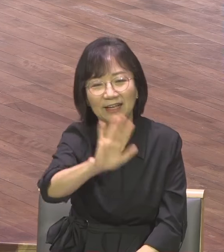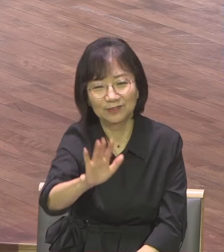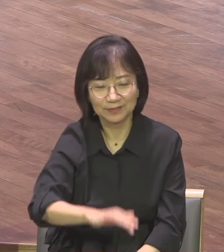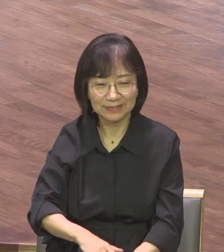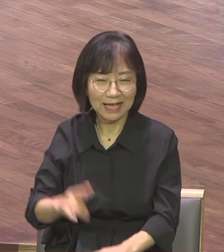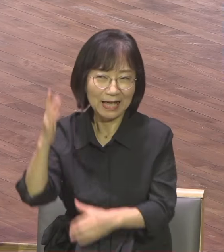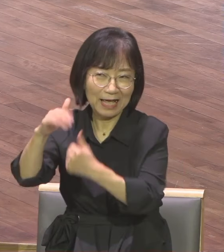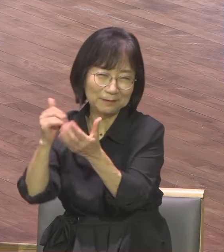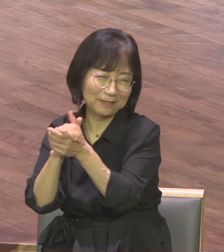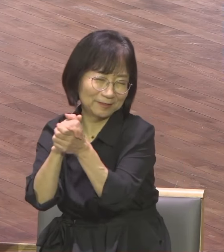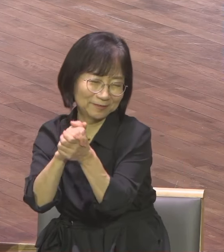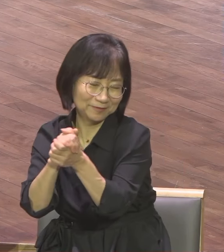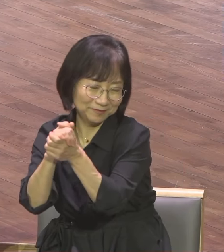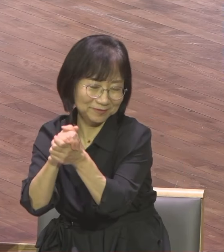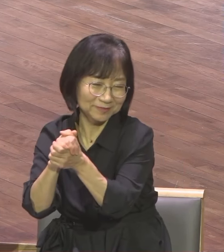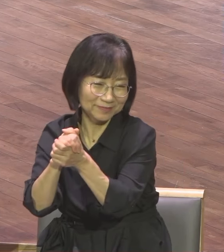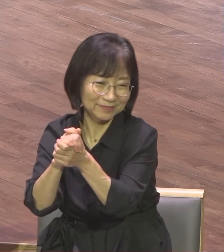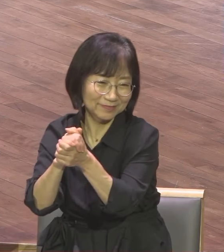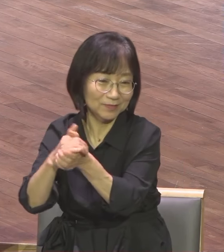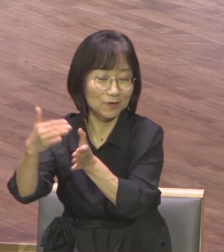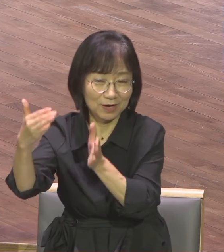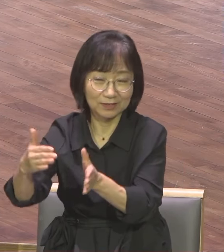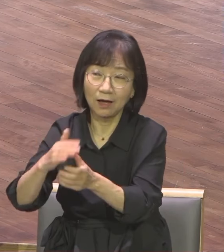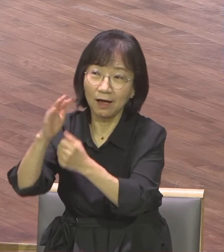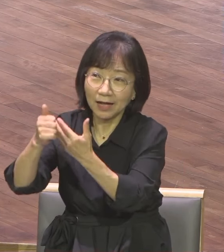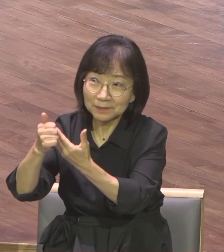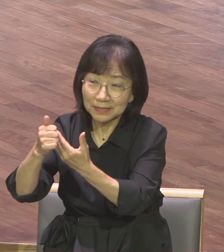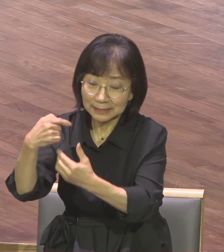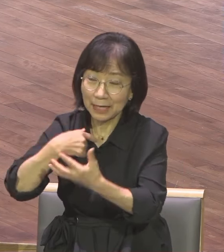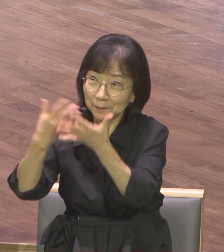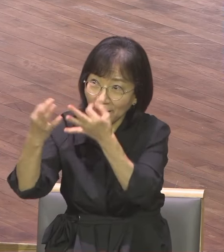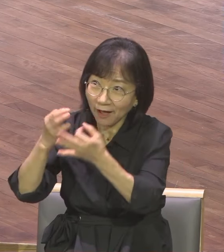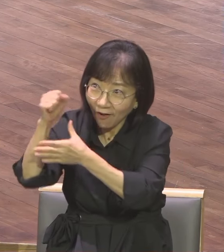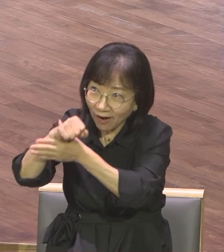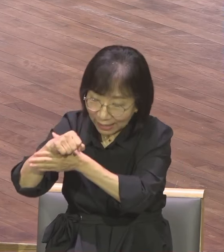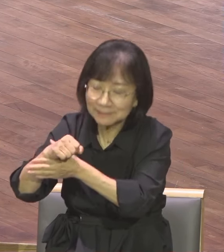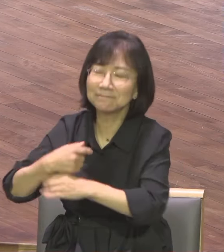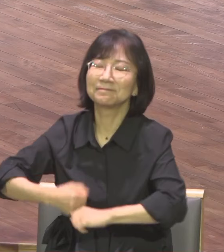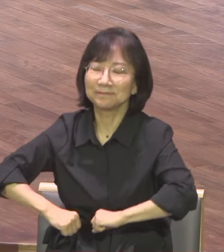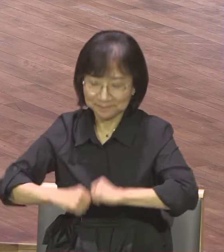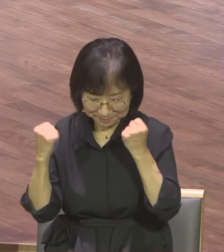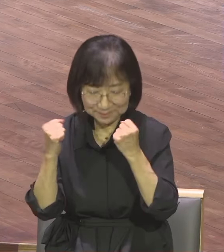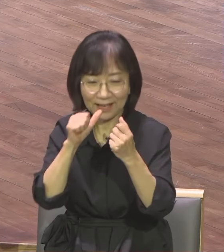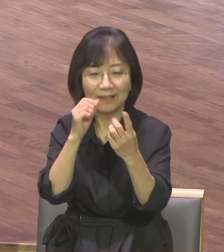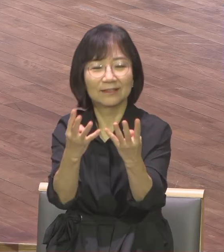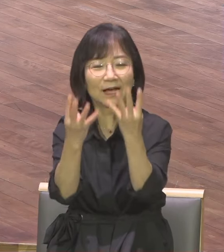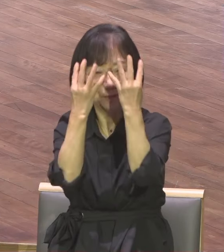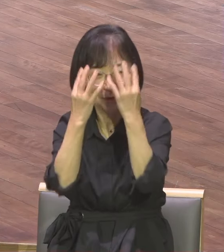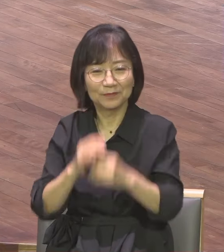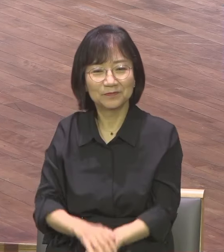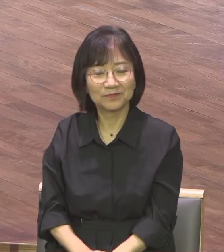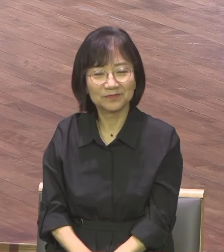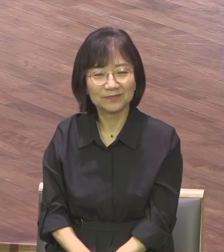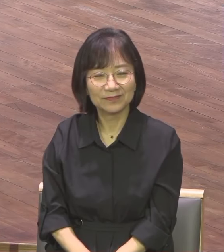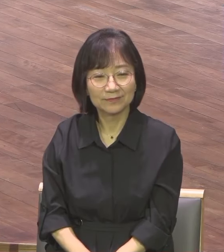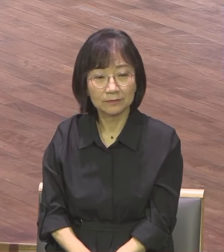하나님과 우리가 사김을 가졌다 나는 지하 감옥에 있지만 하나님의 말씀을 읽고